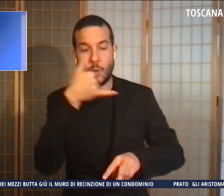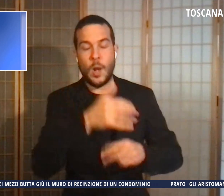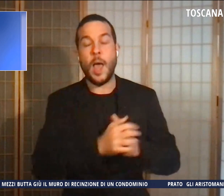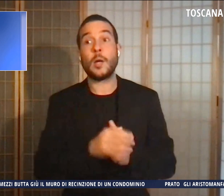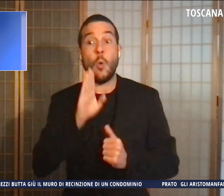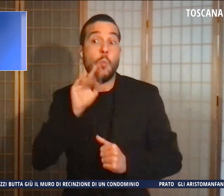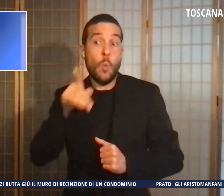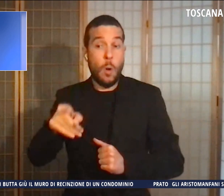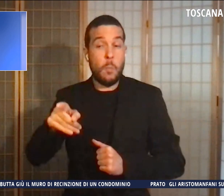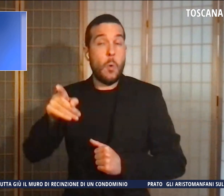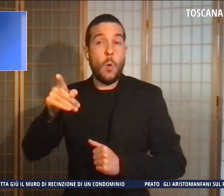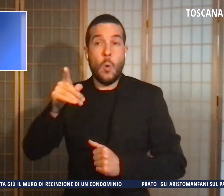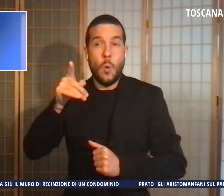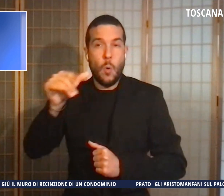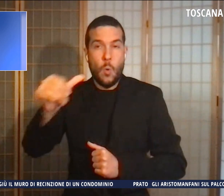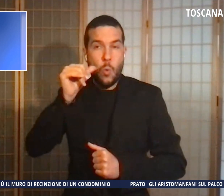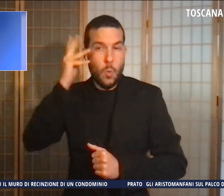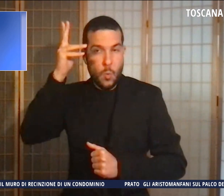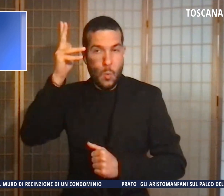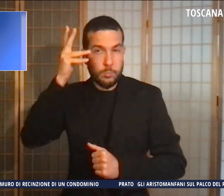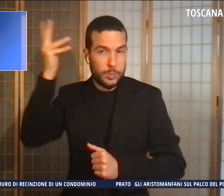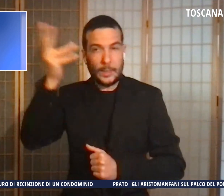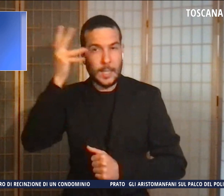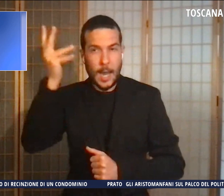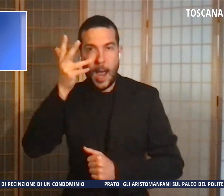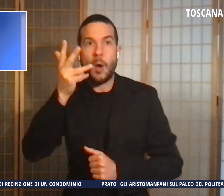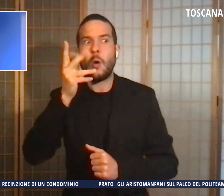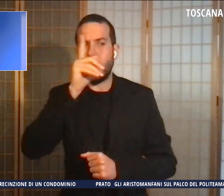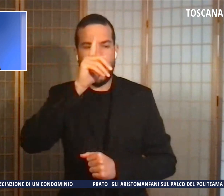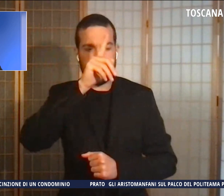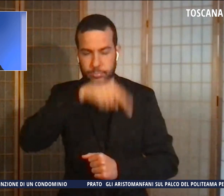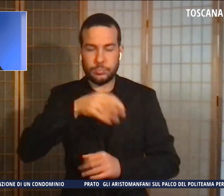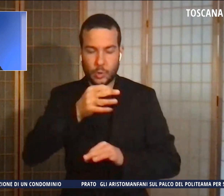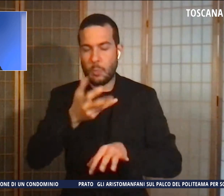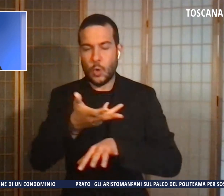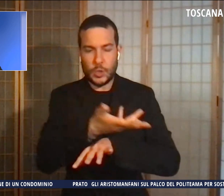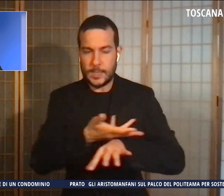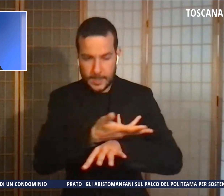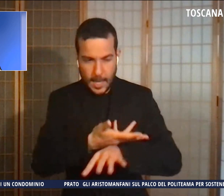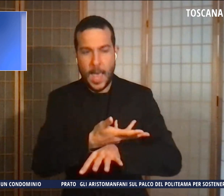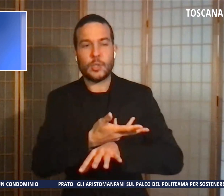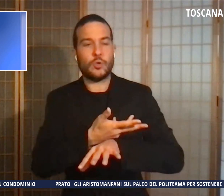più occasioni rapporti sessuali minacciando botte in caso di rifiuto.